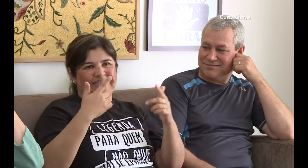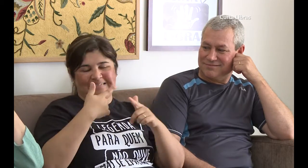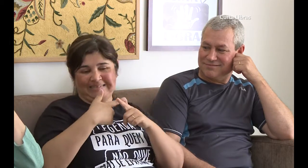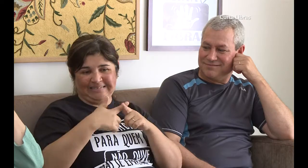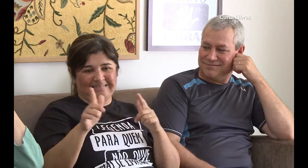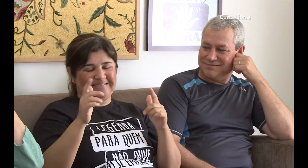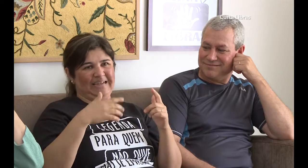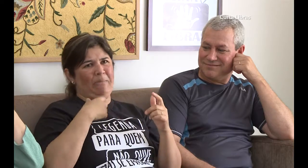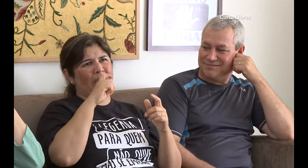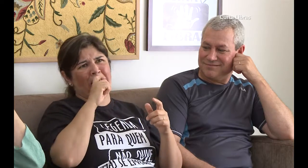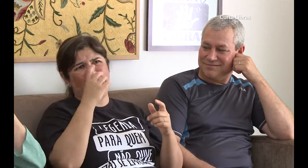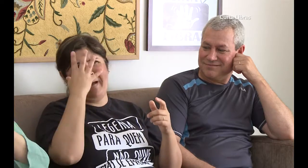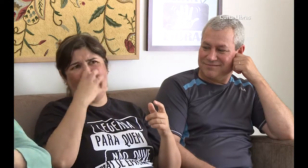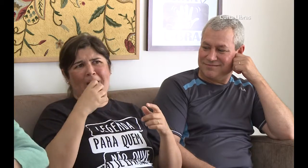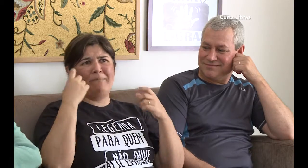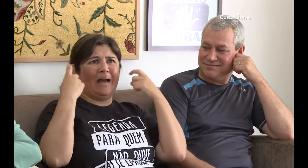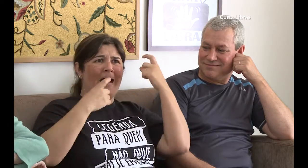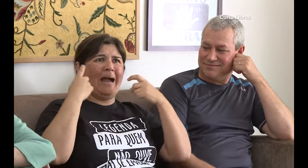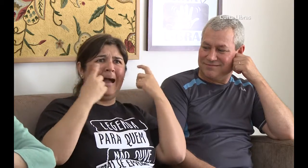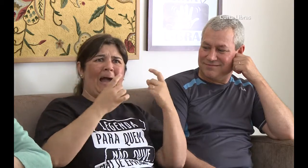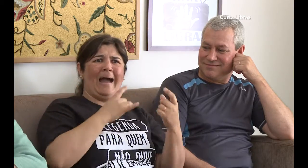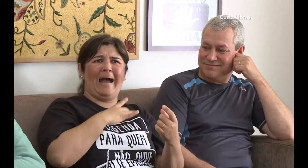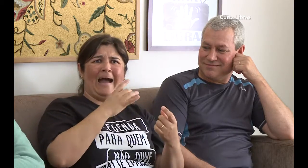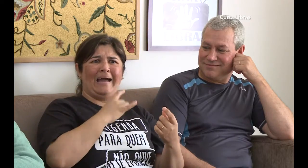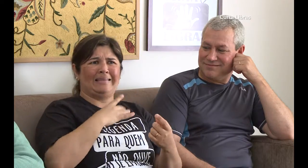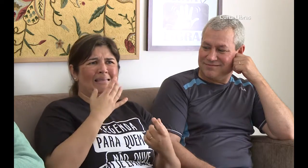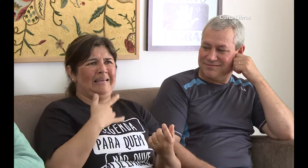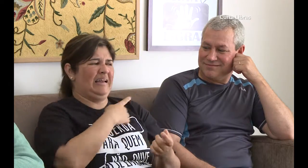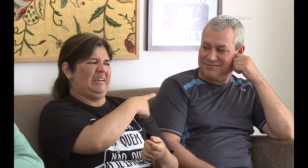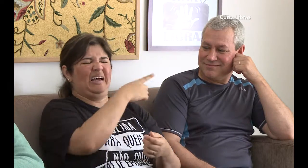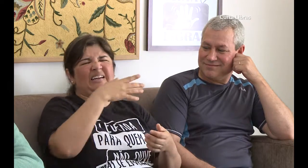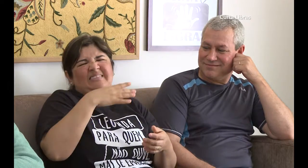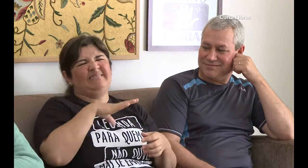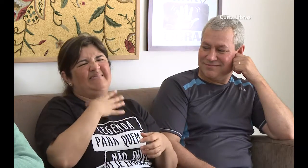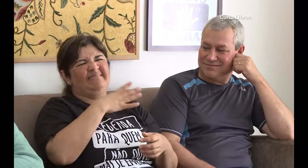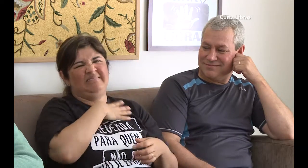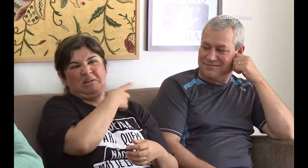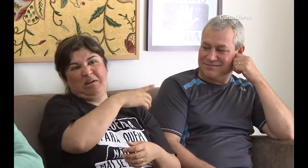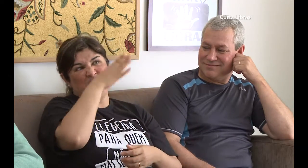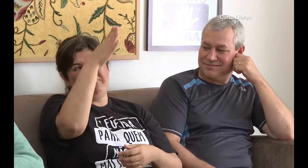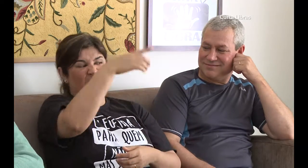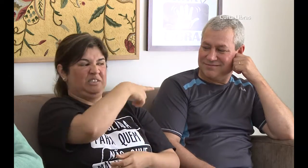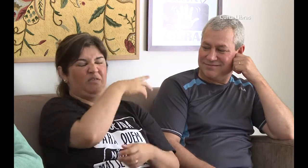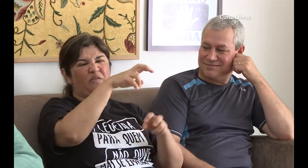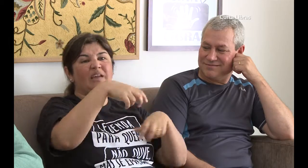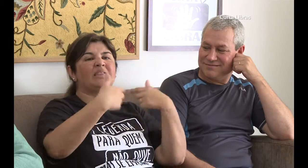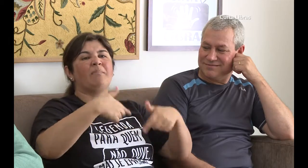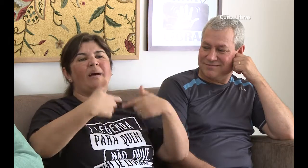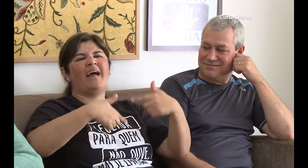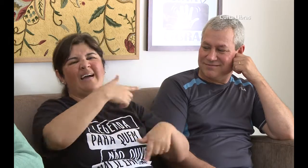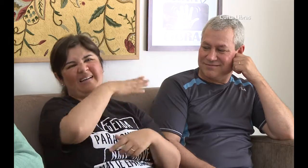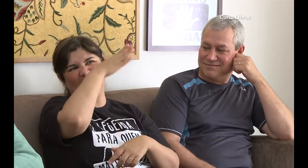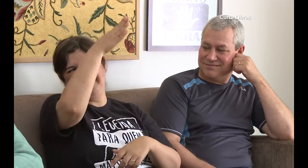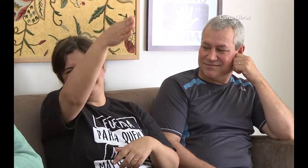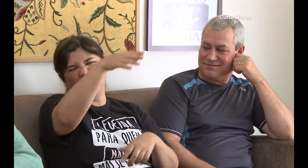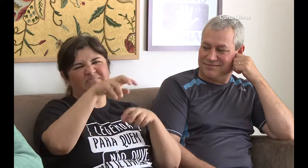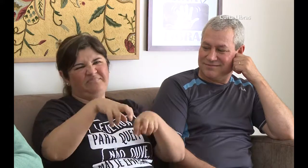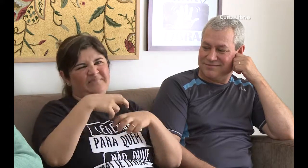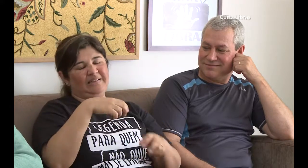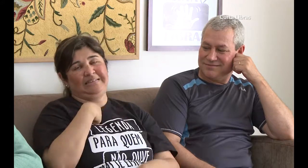logo no primeiro ano que estávamos juntos. Quando eu engravidei, fiquei preocupada com o os meus pais iam pensar ou se eles ficariam bravos. Mas o Jefferson não